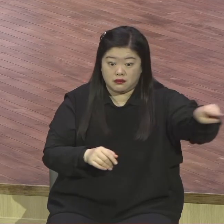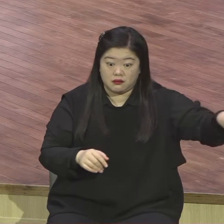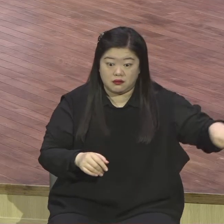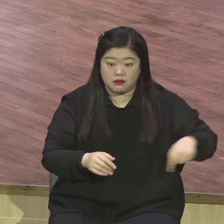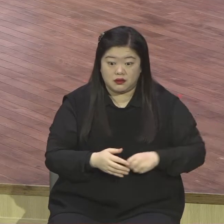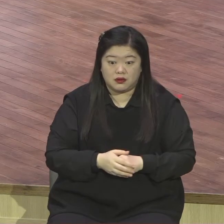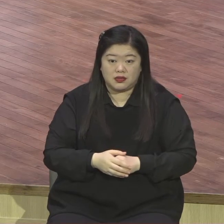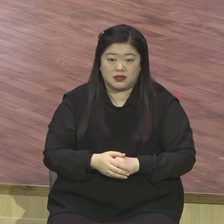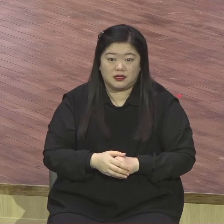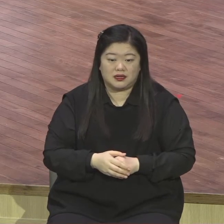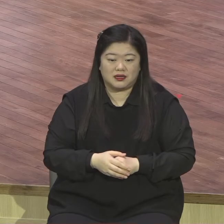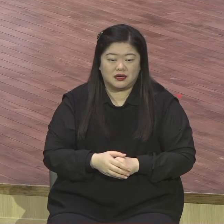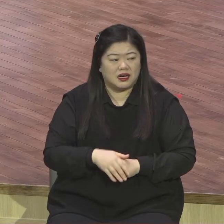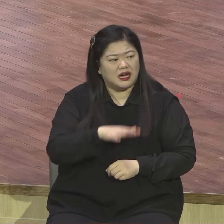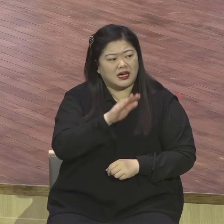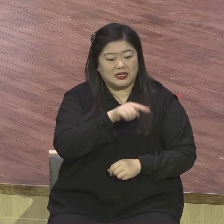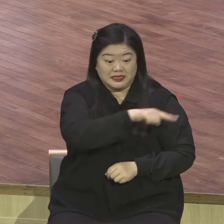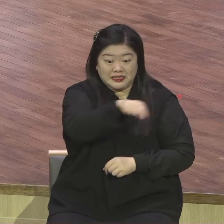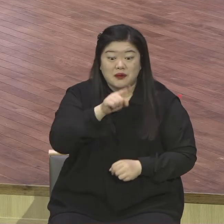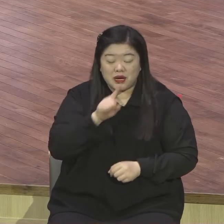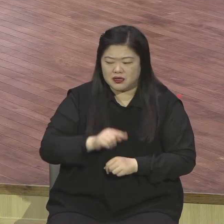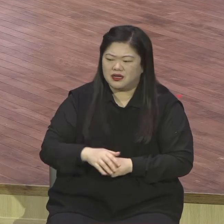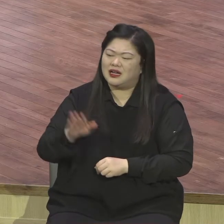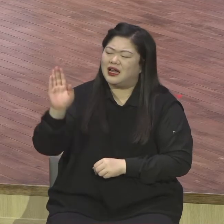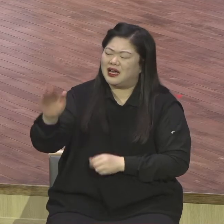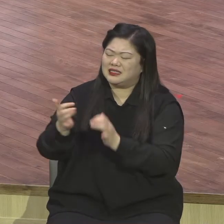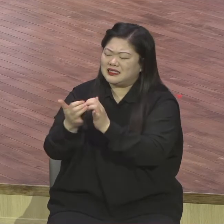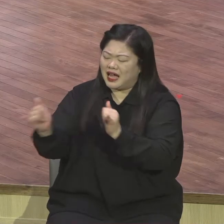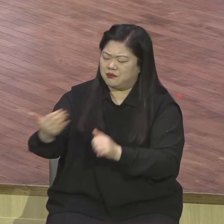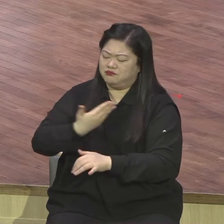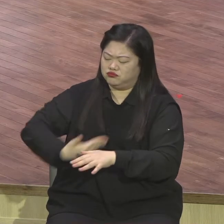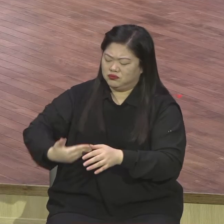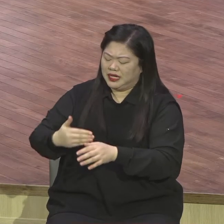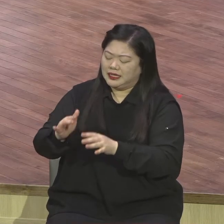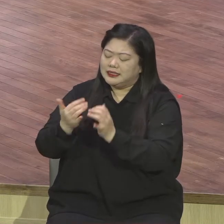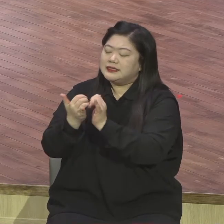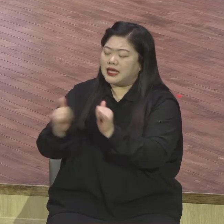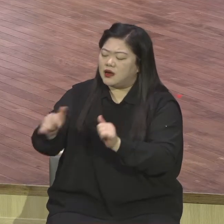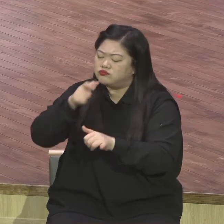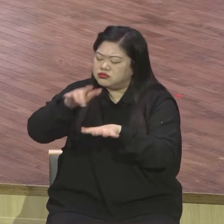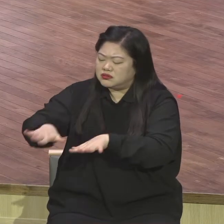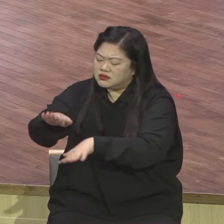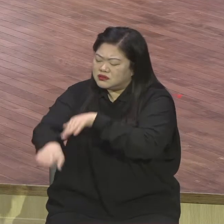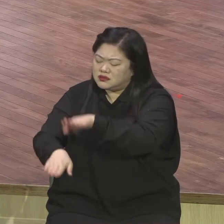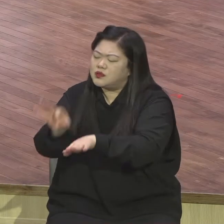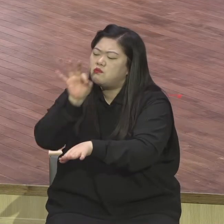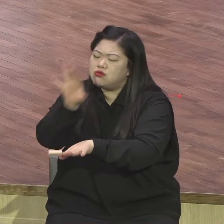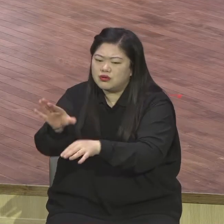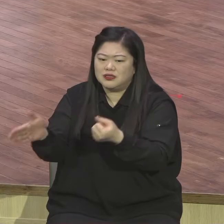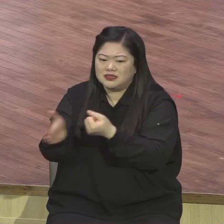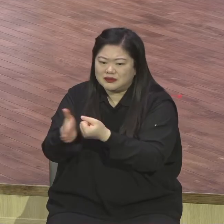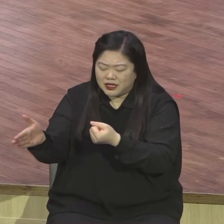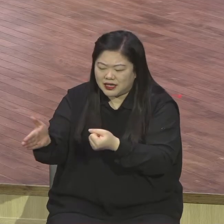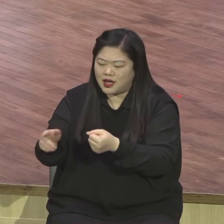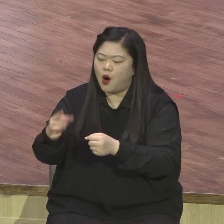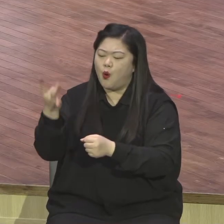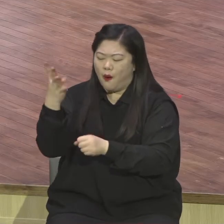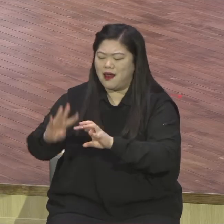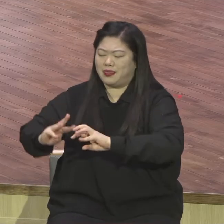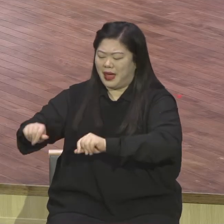배 타고 가다 보니까 예수님이 해변가를 쫙 건네고 계시는데 안개가 쫙 끼니까 마치 바다